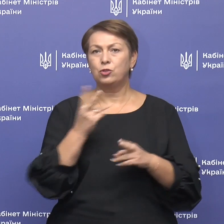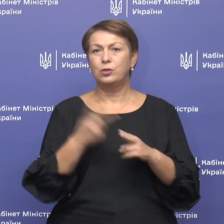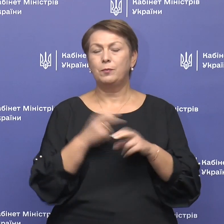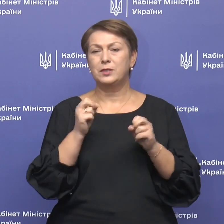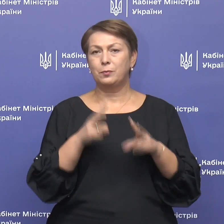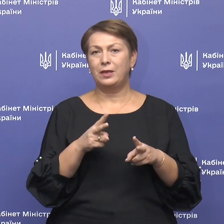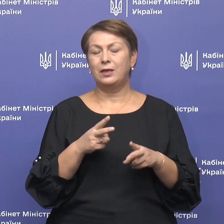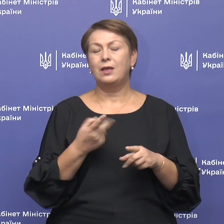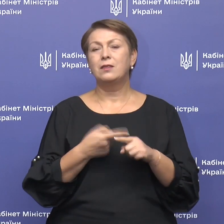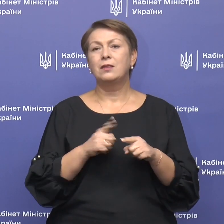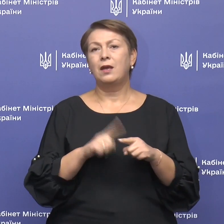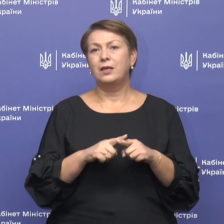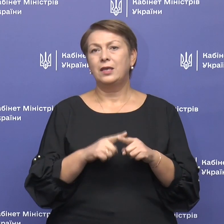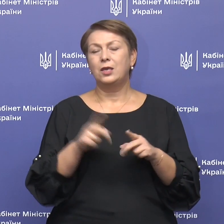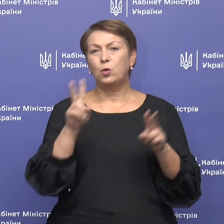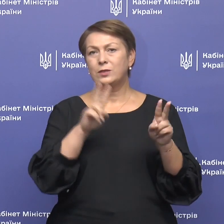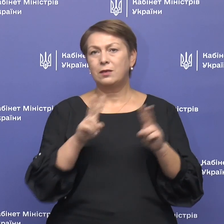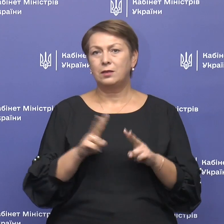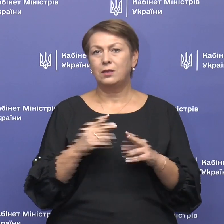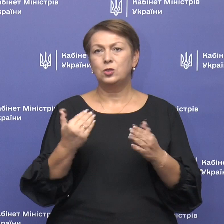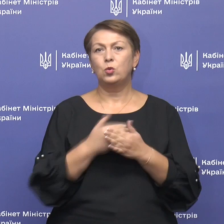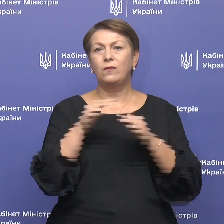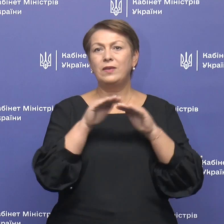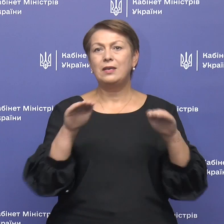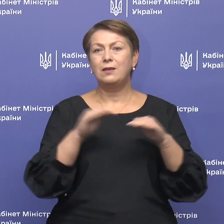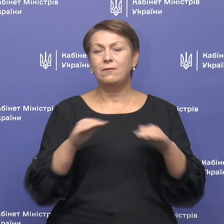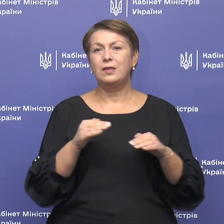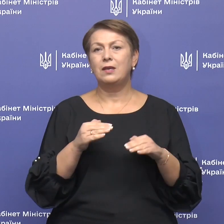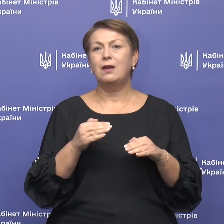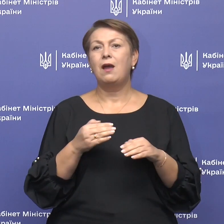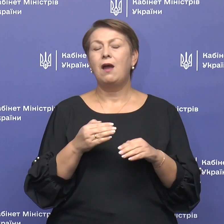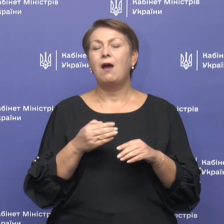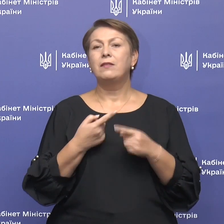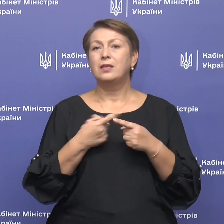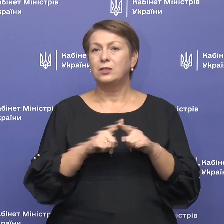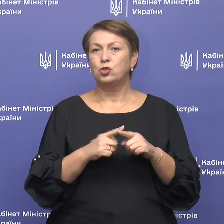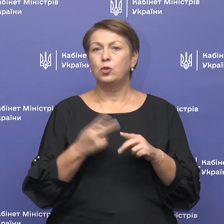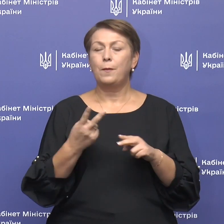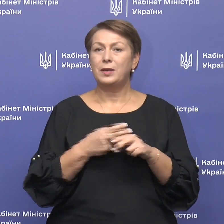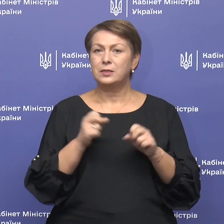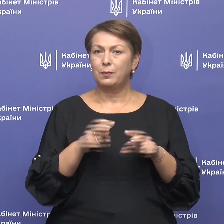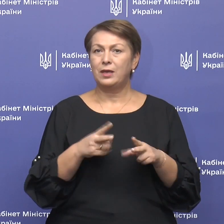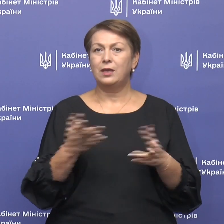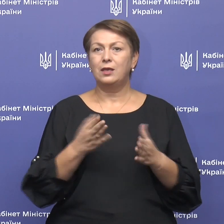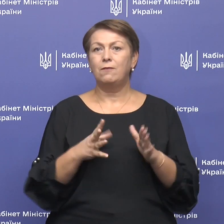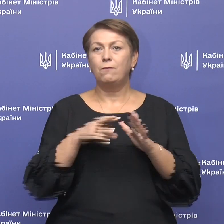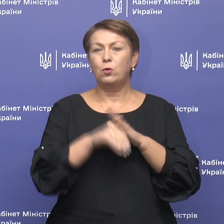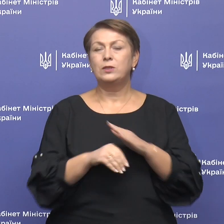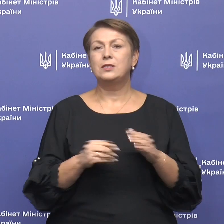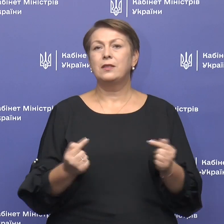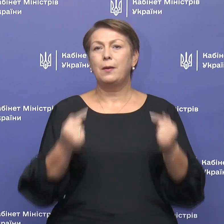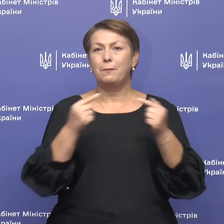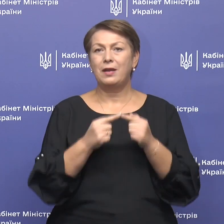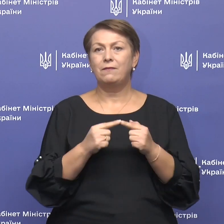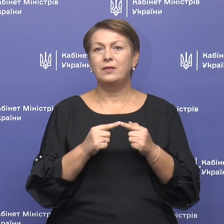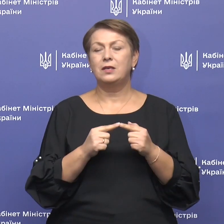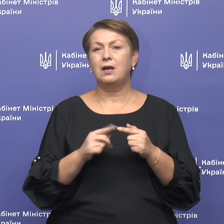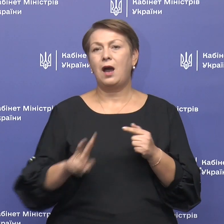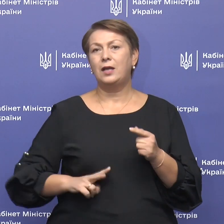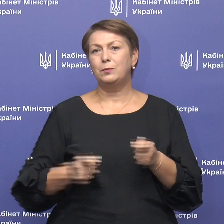нові рівні епідемічної небезпеки, які вводяться на певних адміністративних територіях для того, щоб